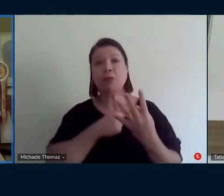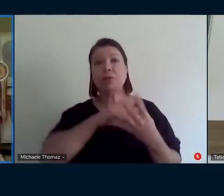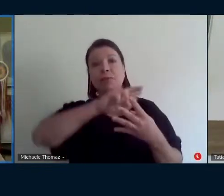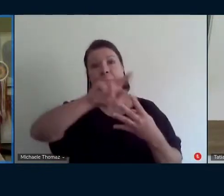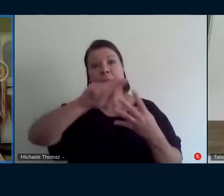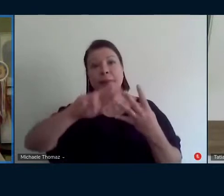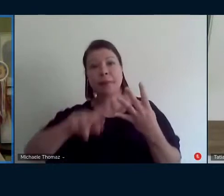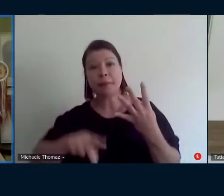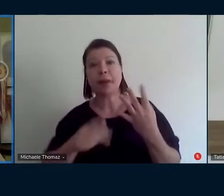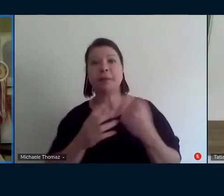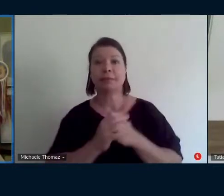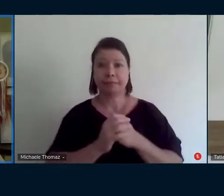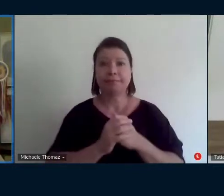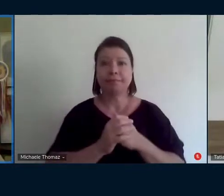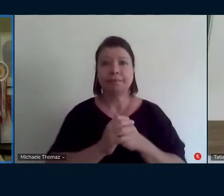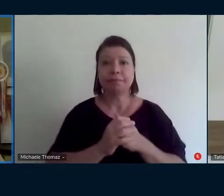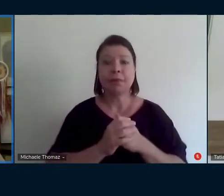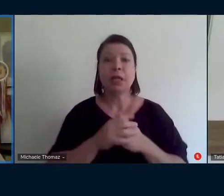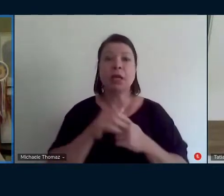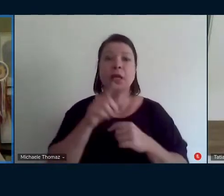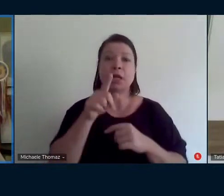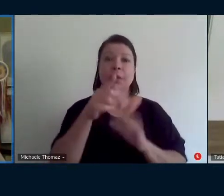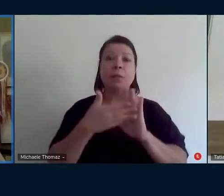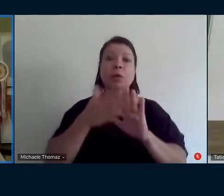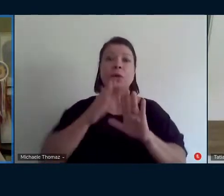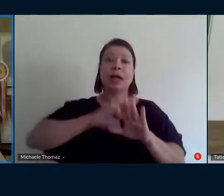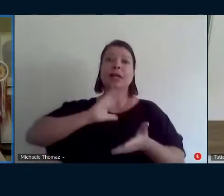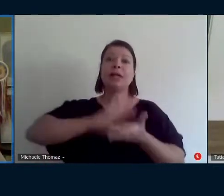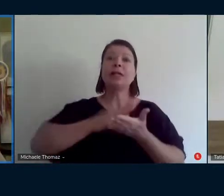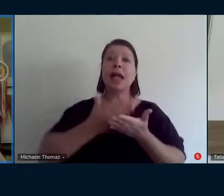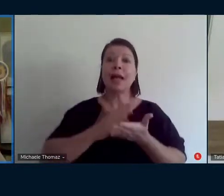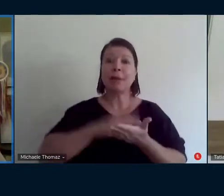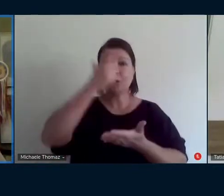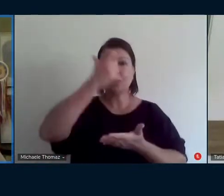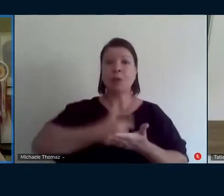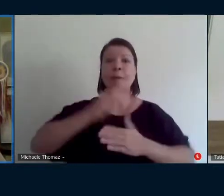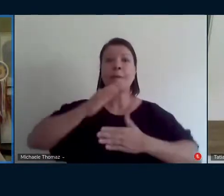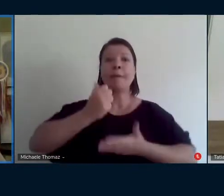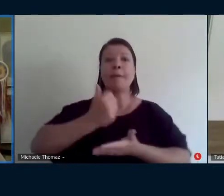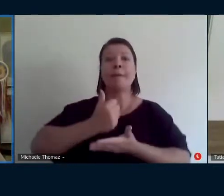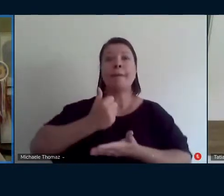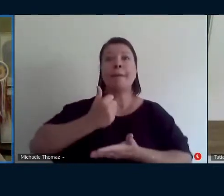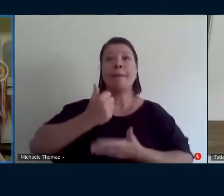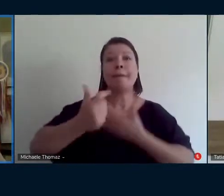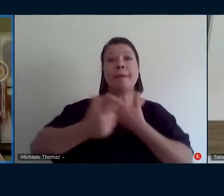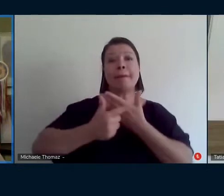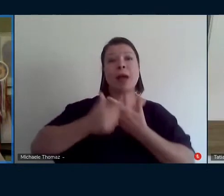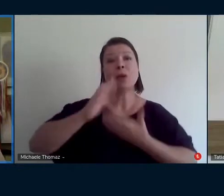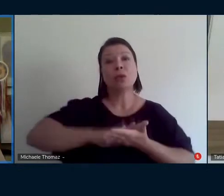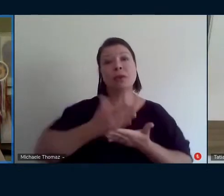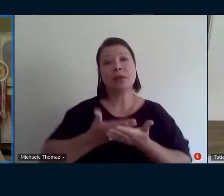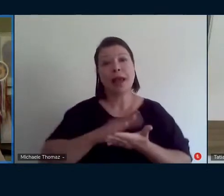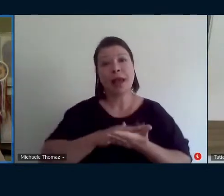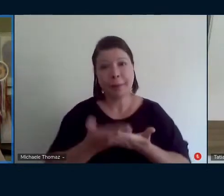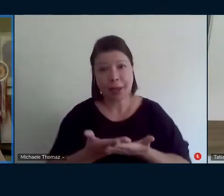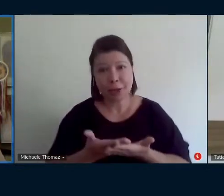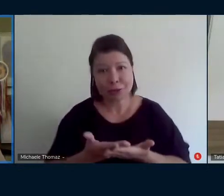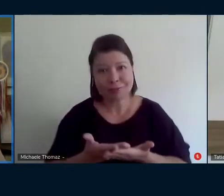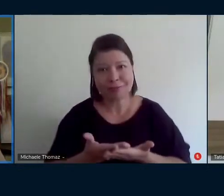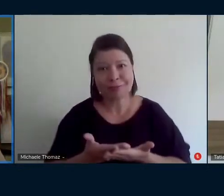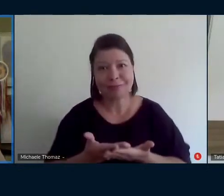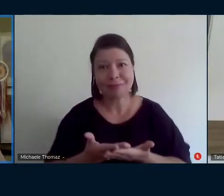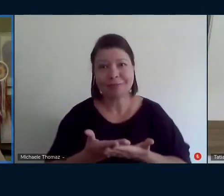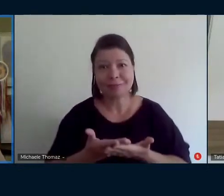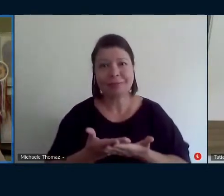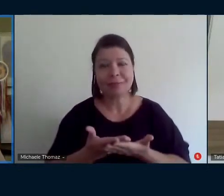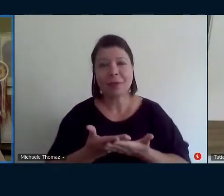pela intérprete porque você traz essas questões todas que ressignificam o lugar da intérprete